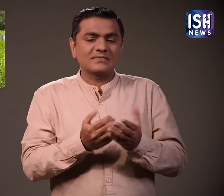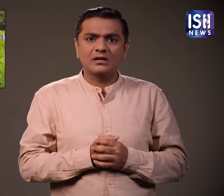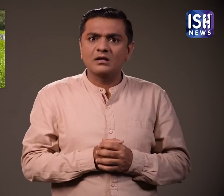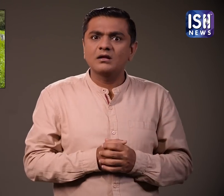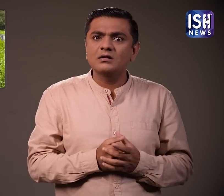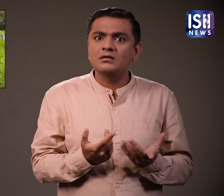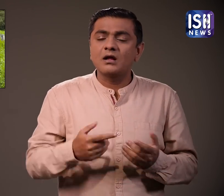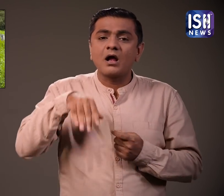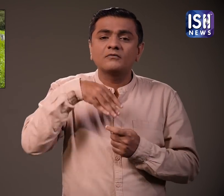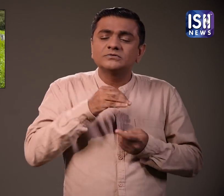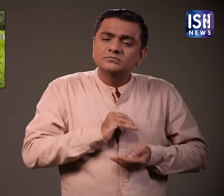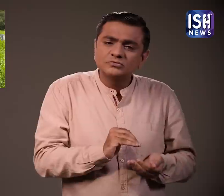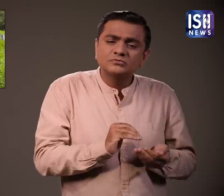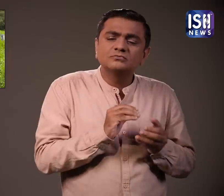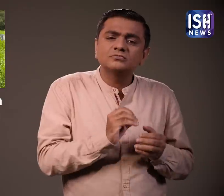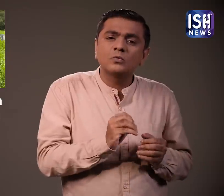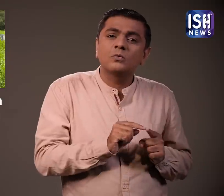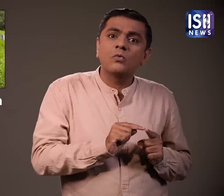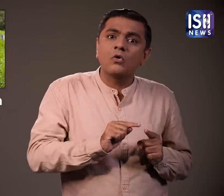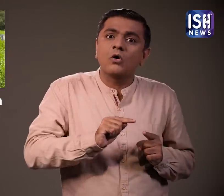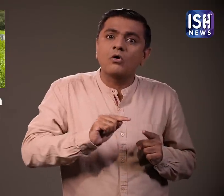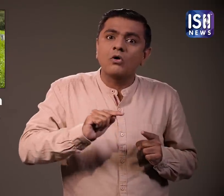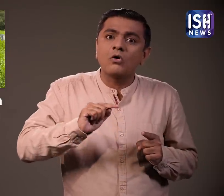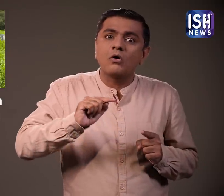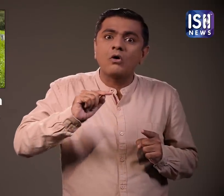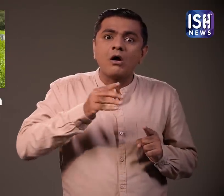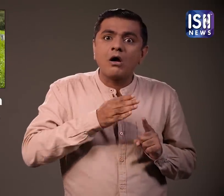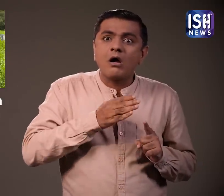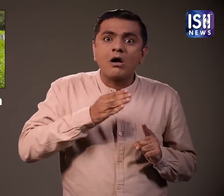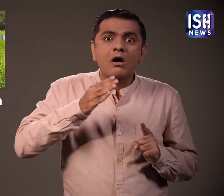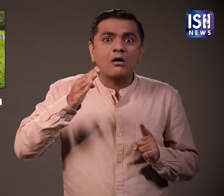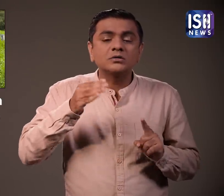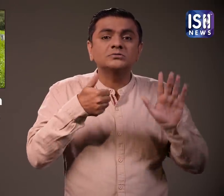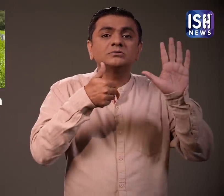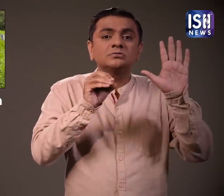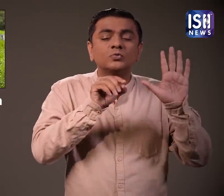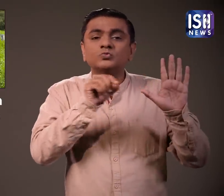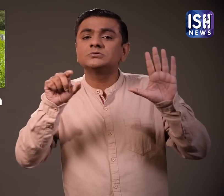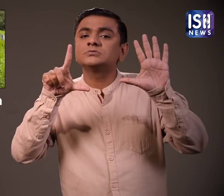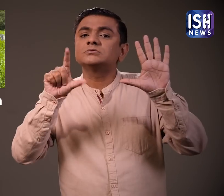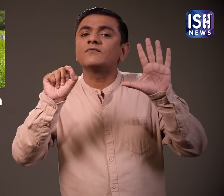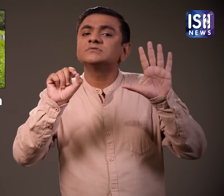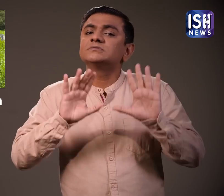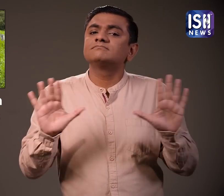जंगल में हाती का औसतन जीवनकाल साट से सत्तर वर्ष होता है